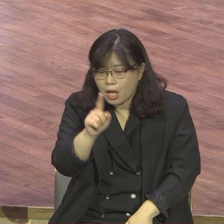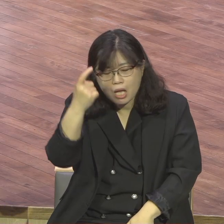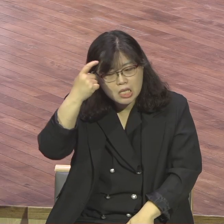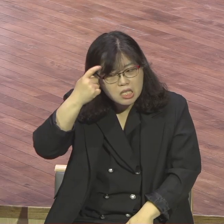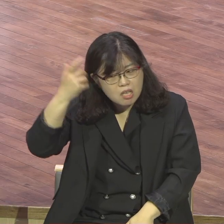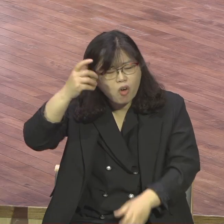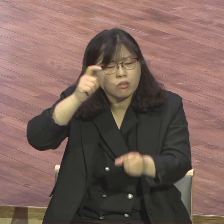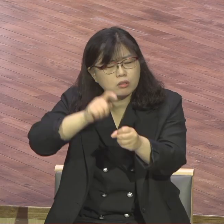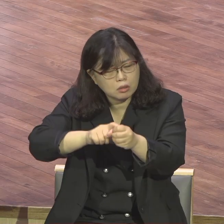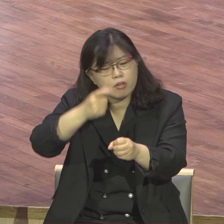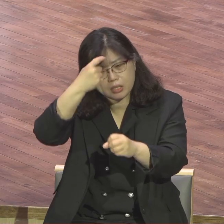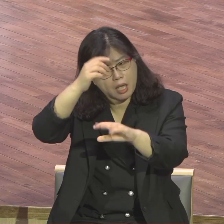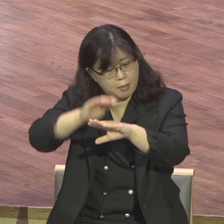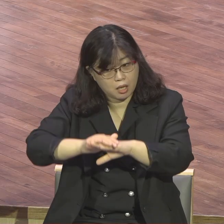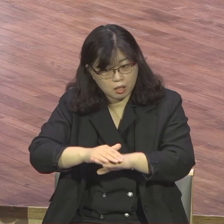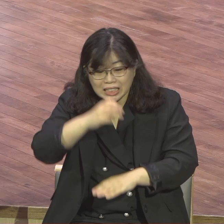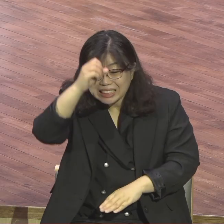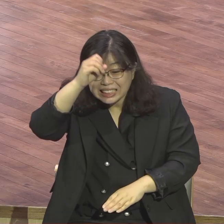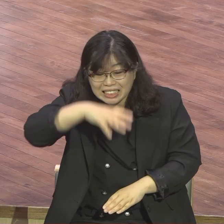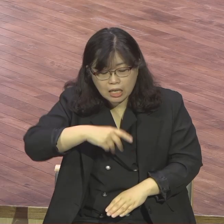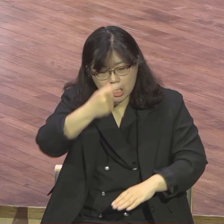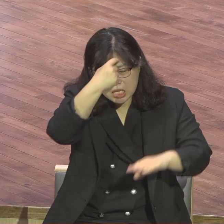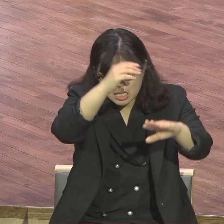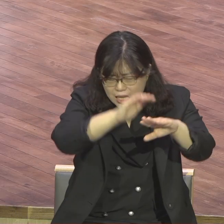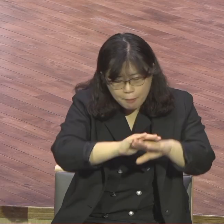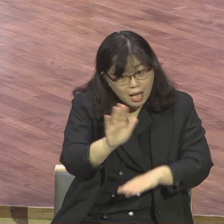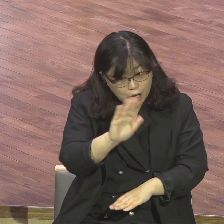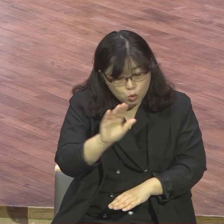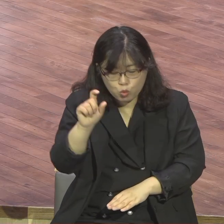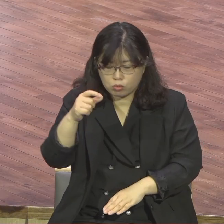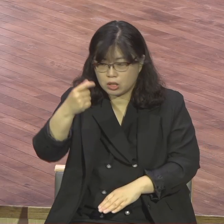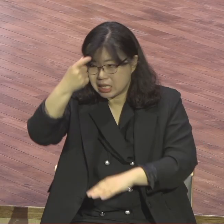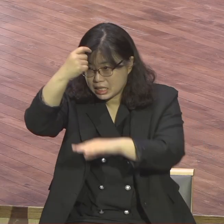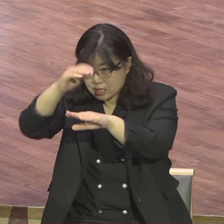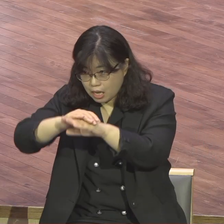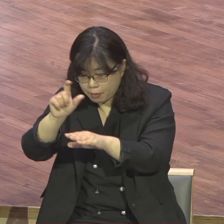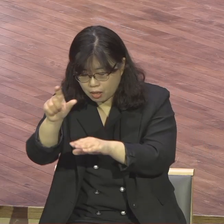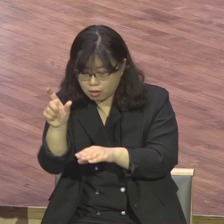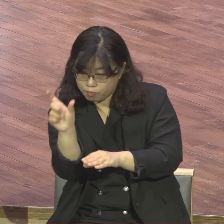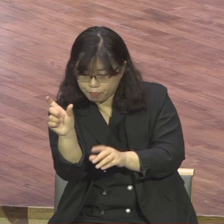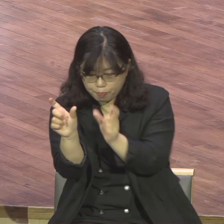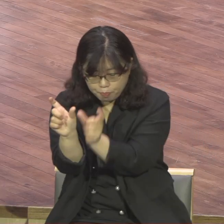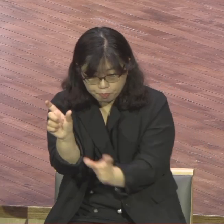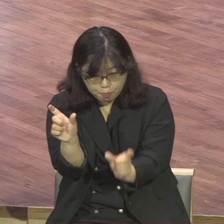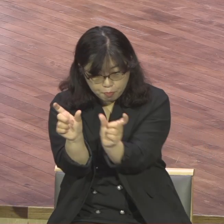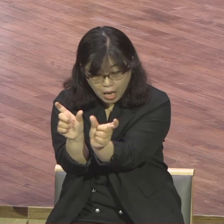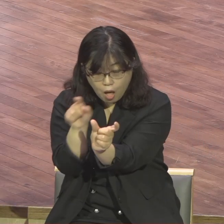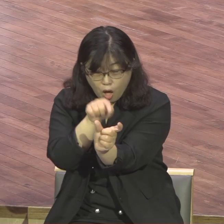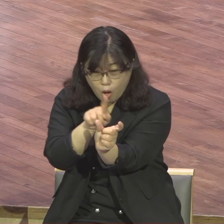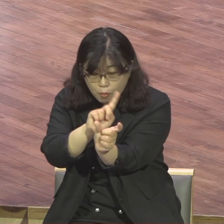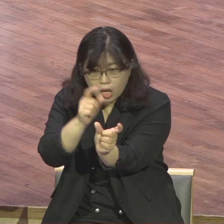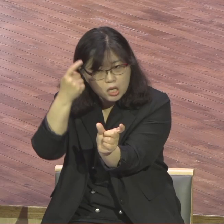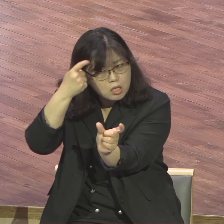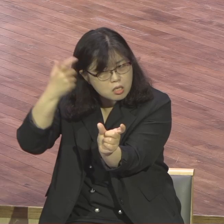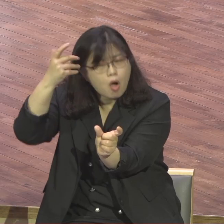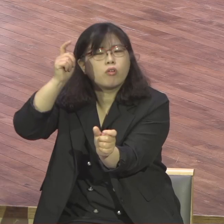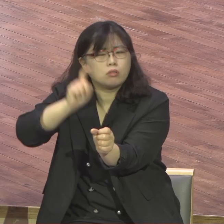영적 예배 사도 바울은 구원 받는 것이 어떤 인간의 행위나 노력으로 된 것이 아니고 오직